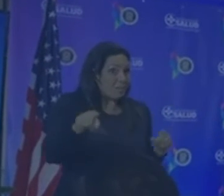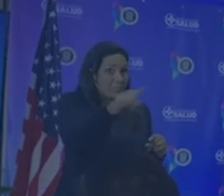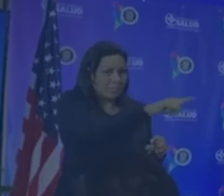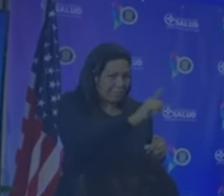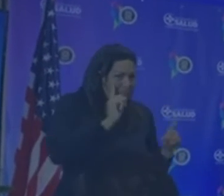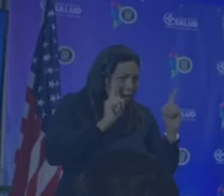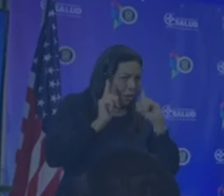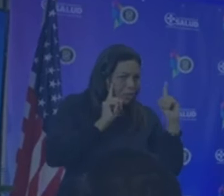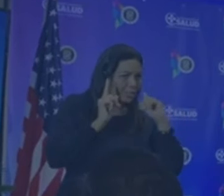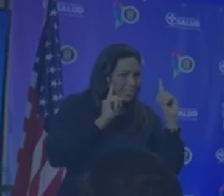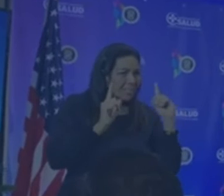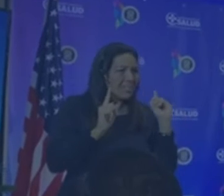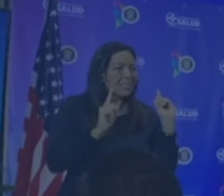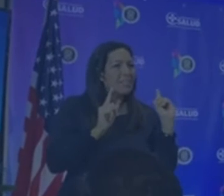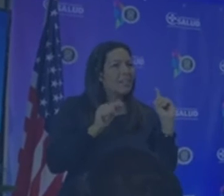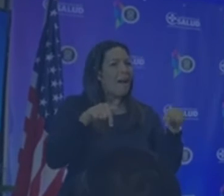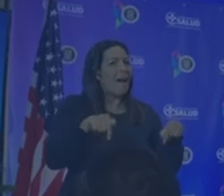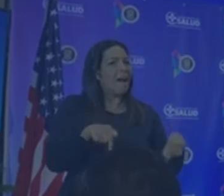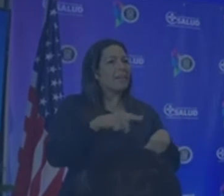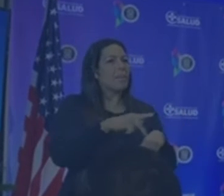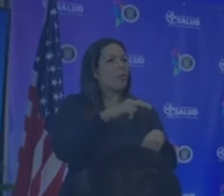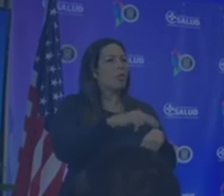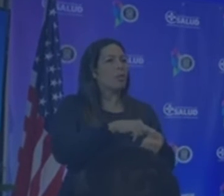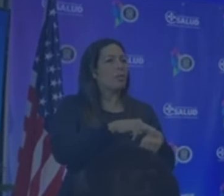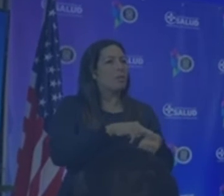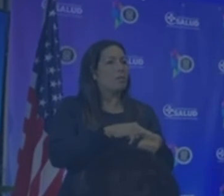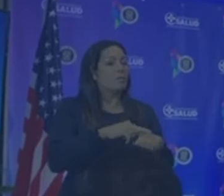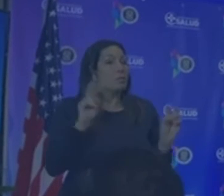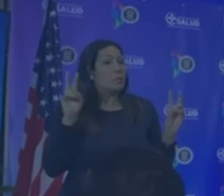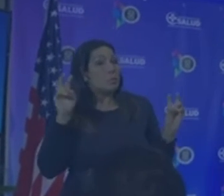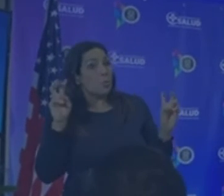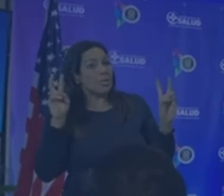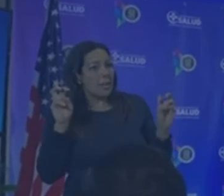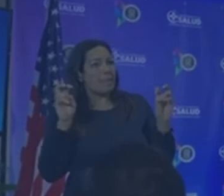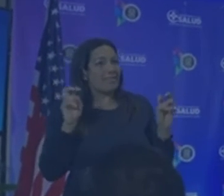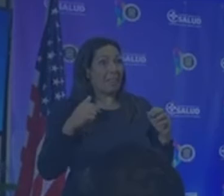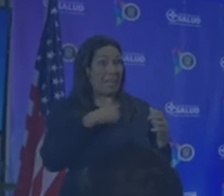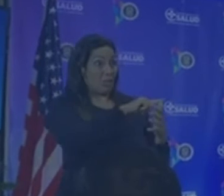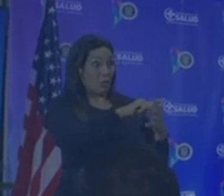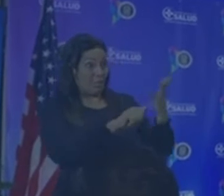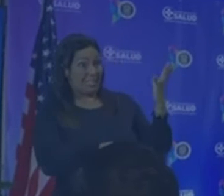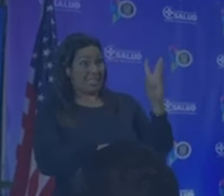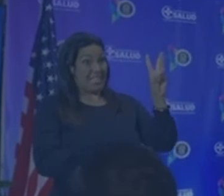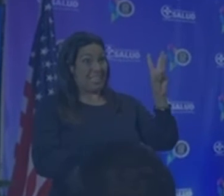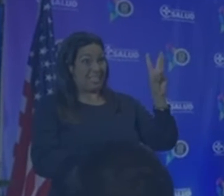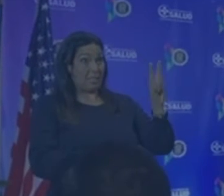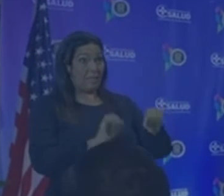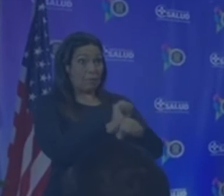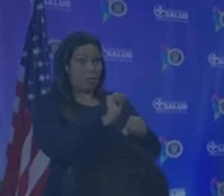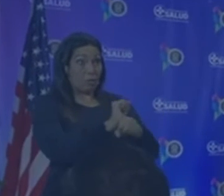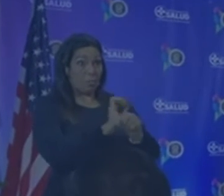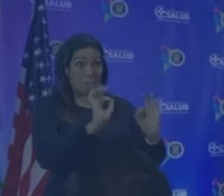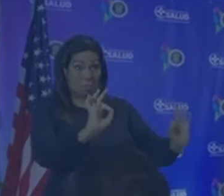cambios dramáticos, drásticos, ¿en qué dirección? Bueno, eso hay que verlo, pero que lo necesita, lo necesita y esos